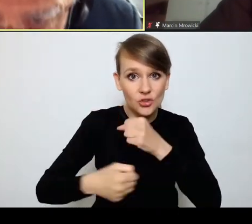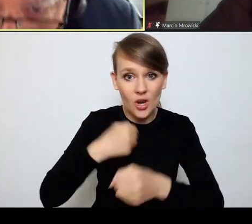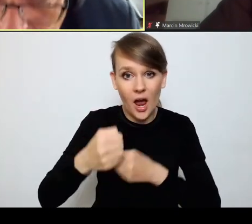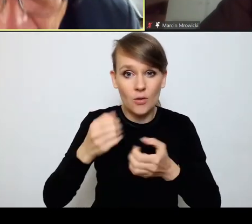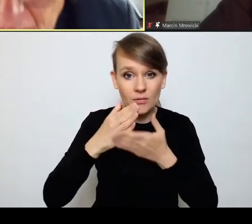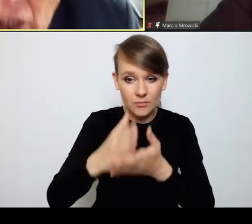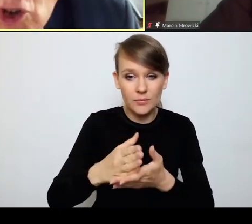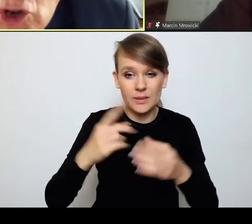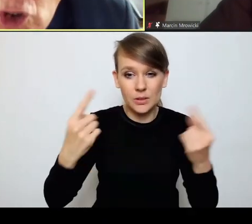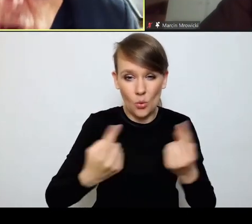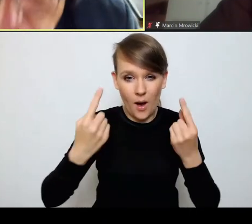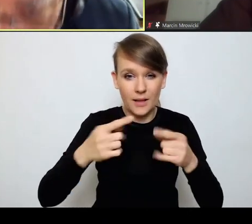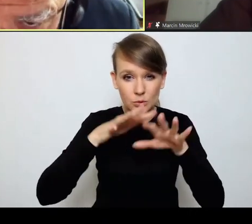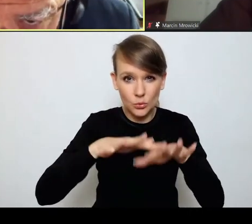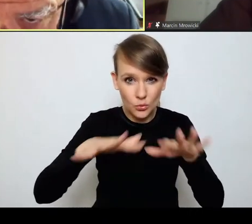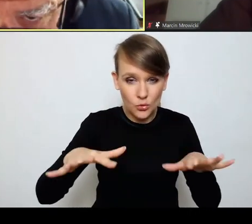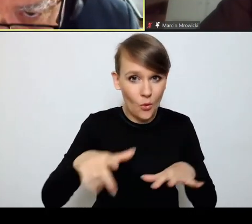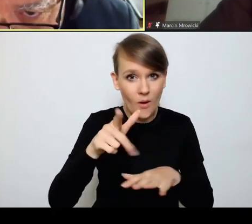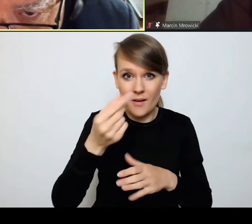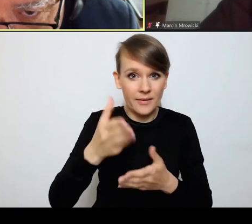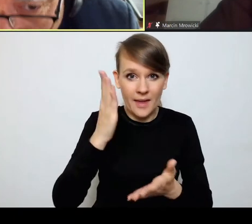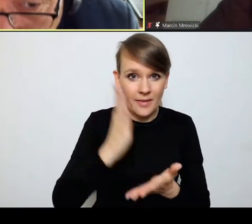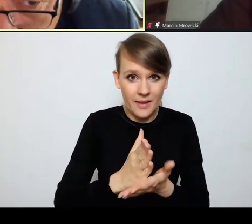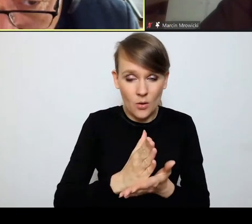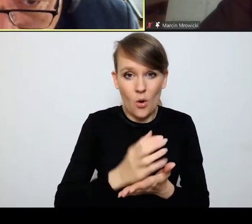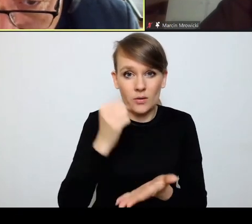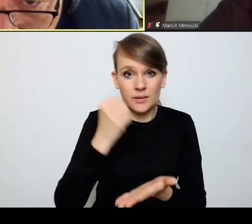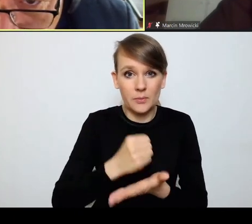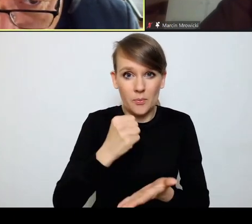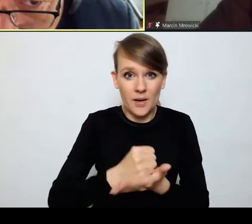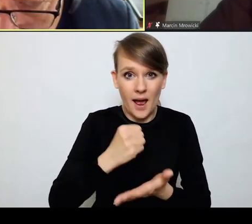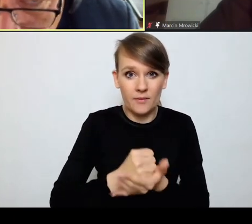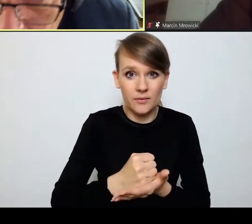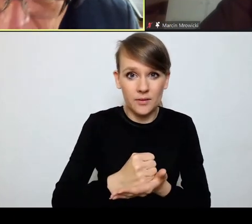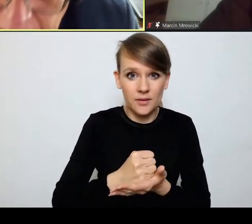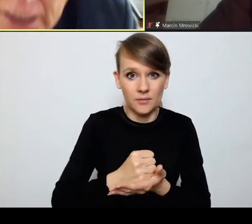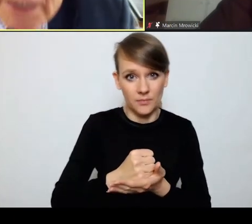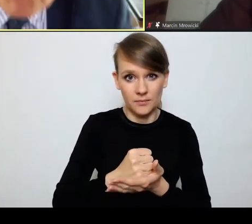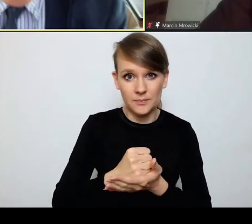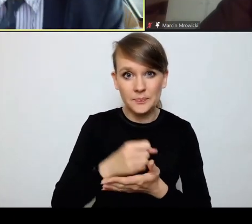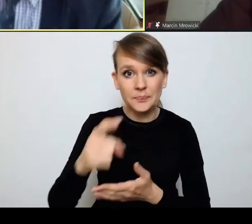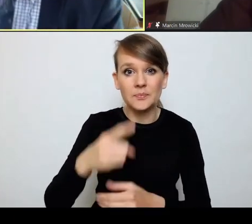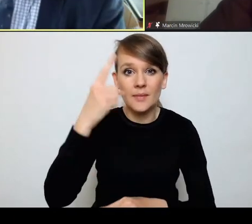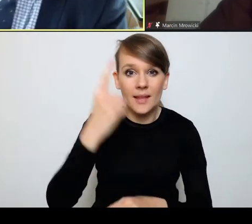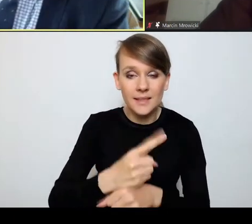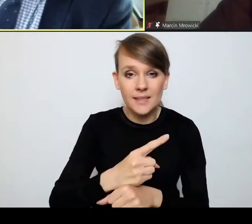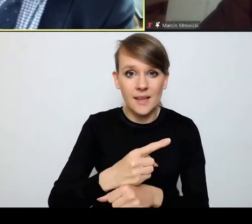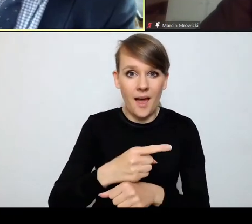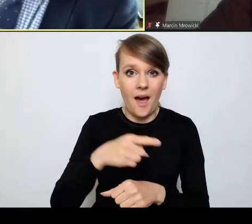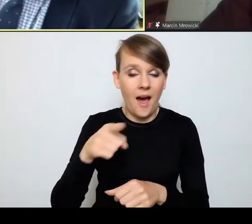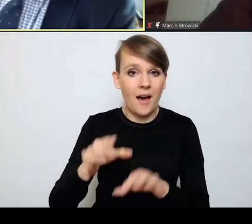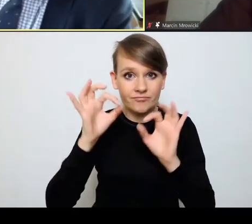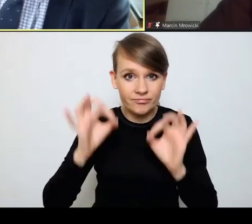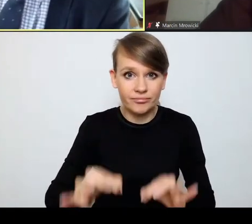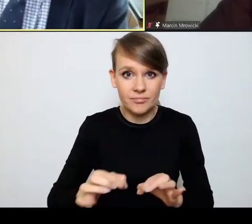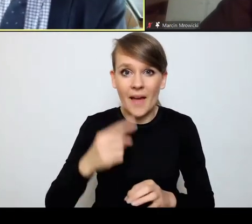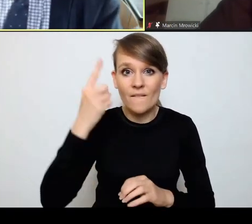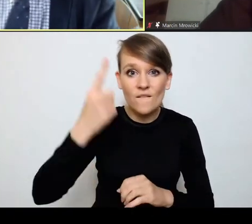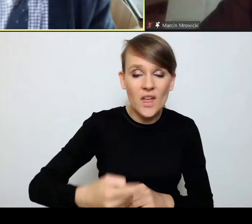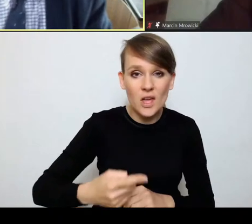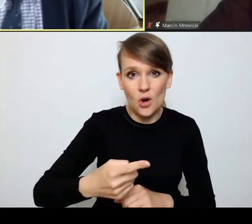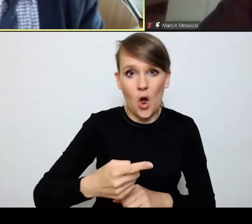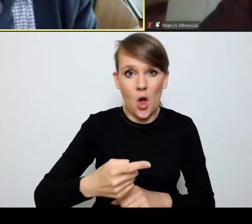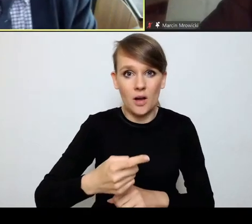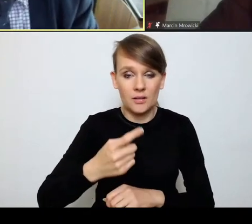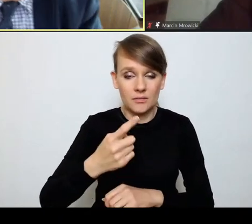Jest bardzo wiele i to dotyczy nie tylko spraw tych decyzji finalnych, czyli wyroków wskazujących,